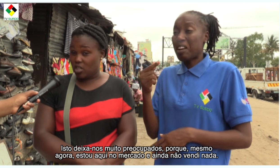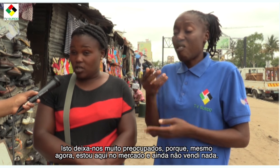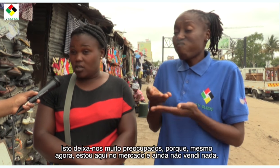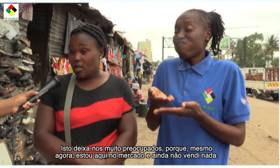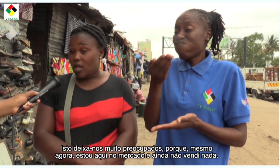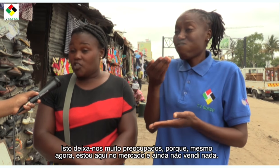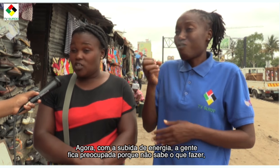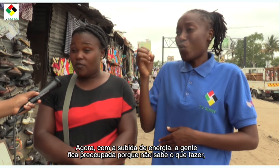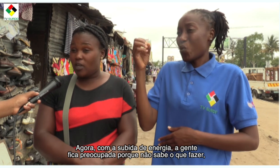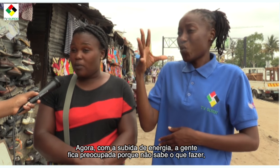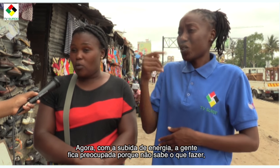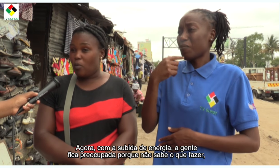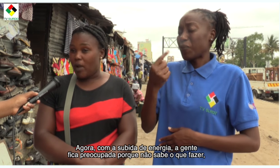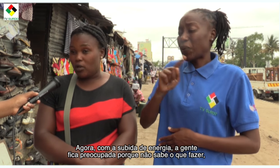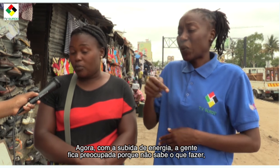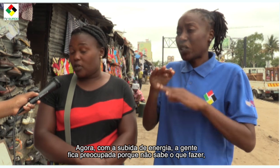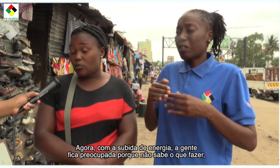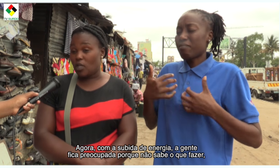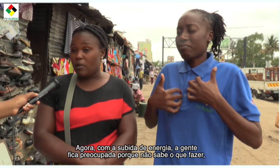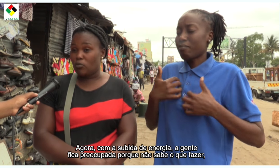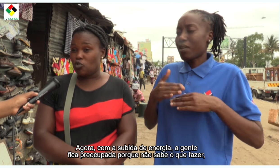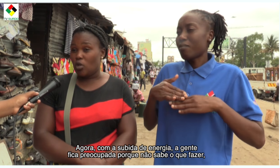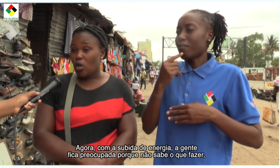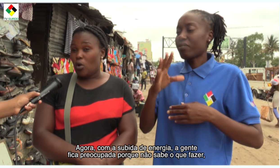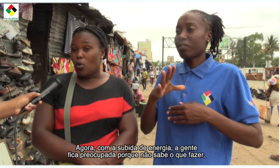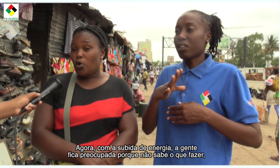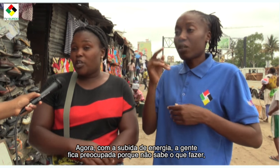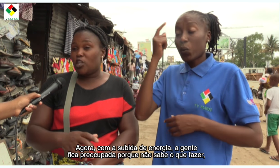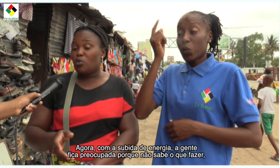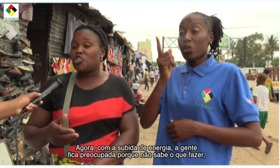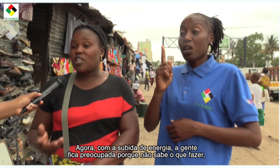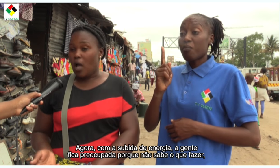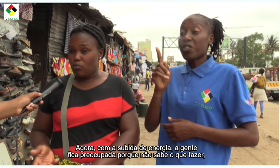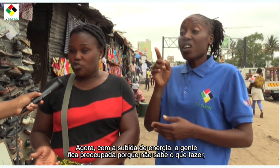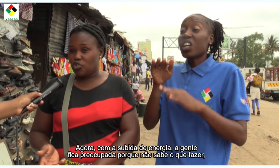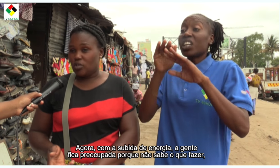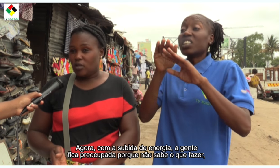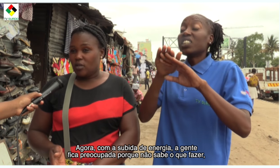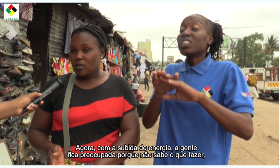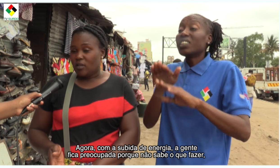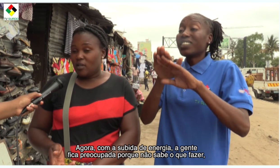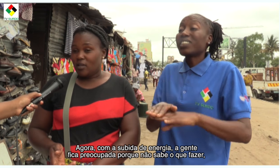energia, a gente fica preocupado, porque não sabemos onde que nós estamos.